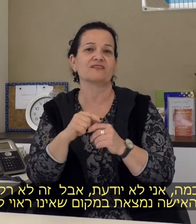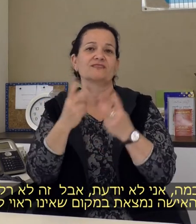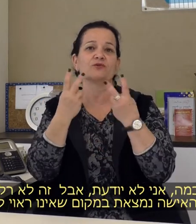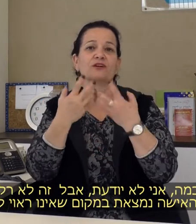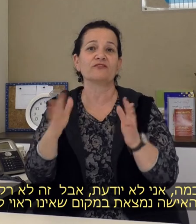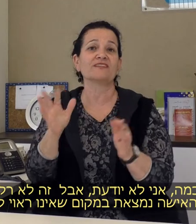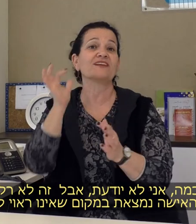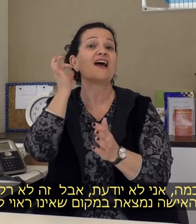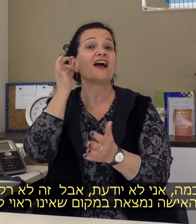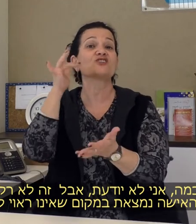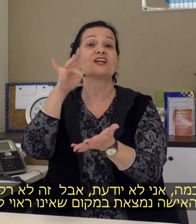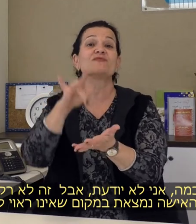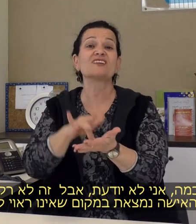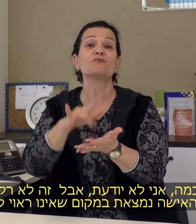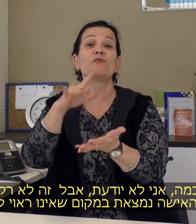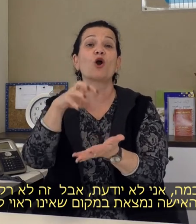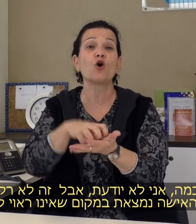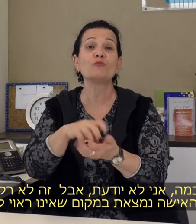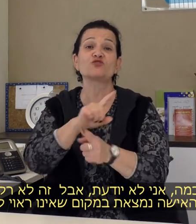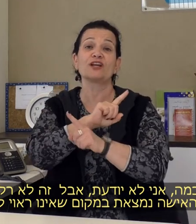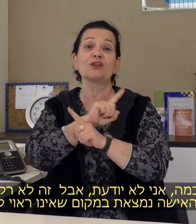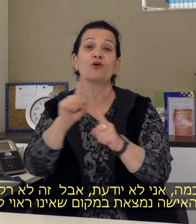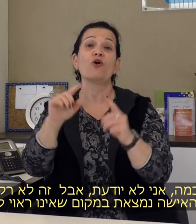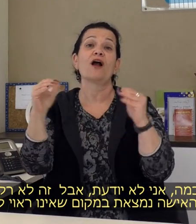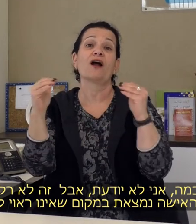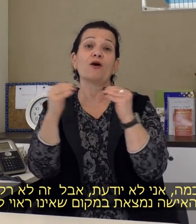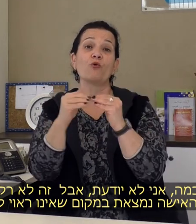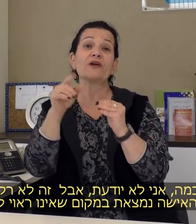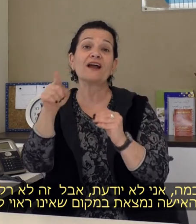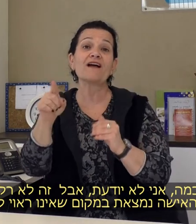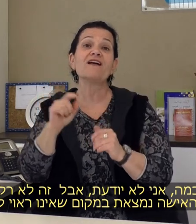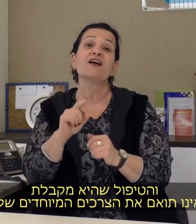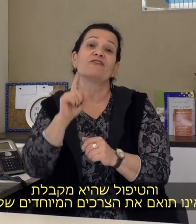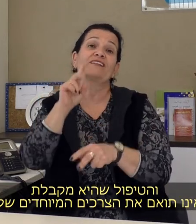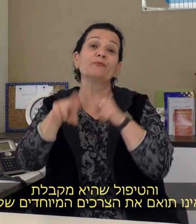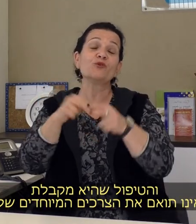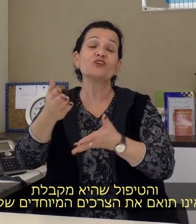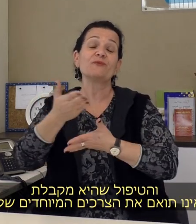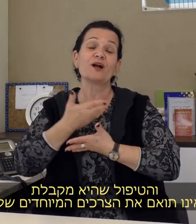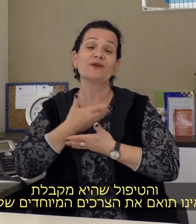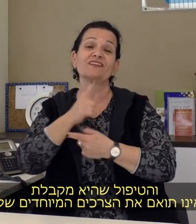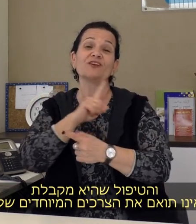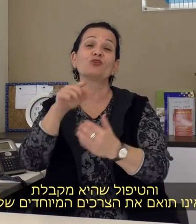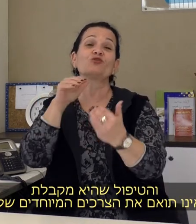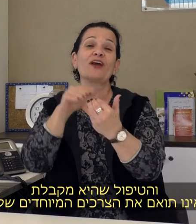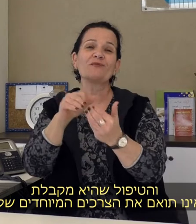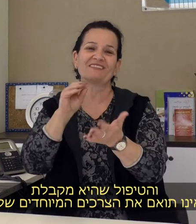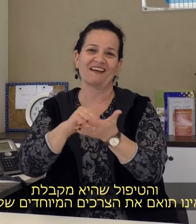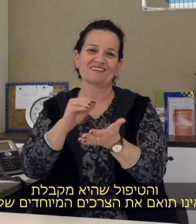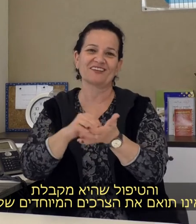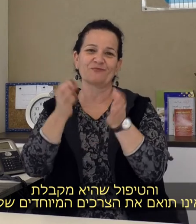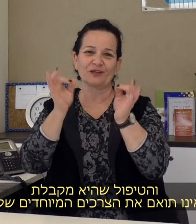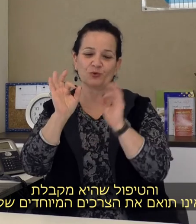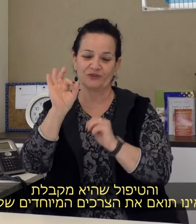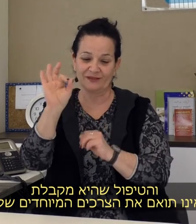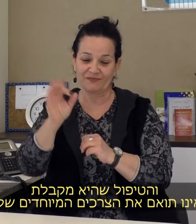זה לא רלוונטי האישה נמצאת במקום שאינו ראוי לה והטיפול שהיא מקבלת אינו תואם את הצרכים הייחודיים